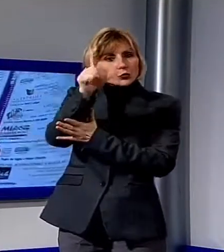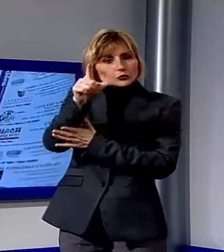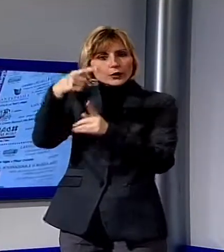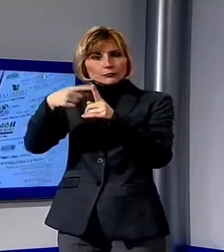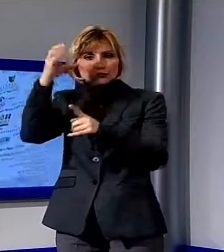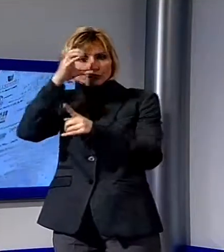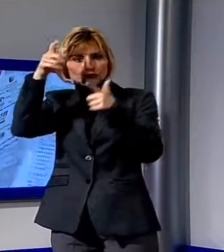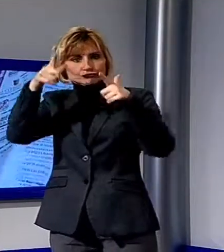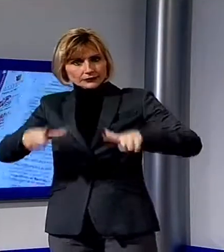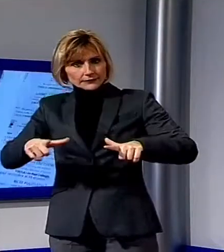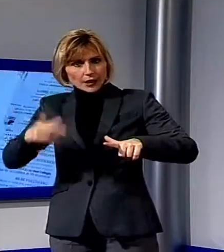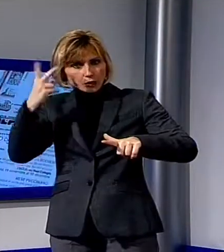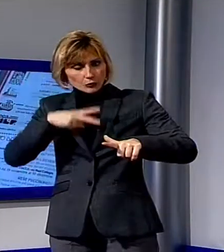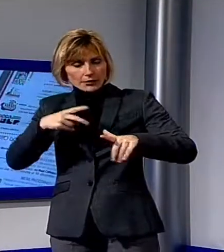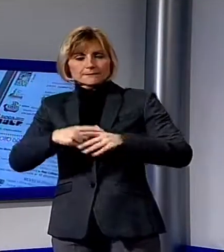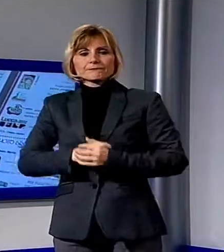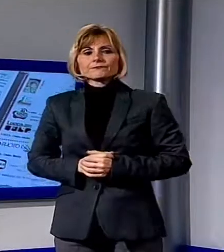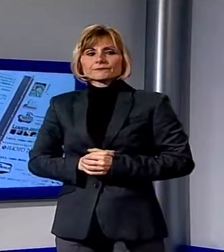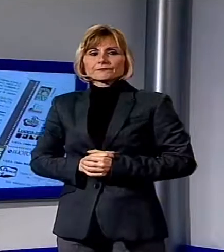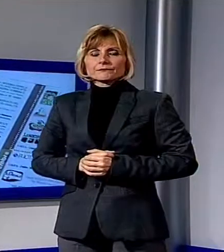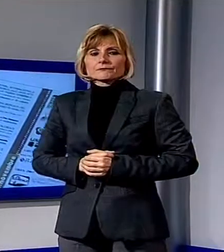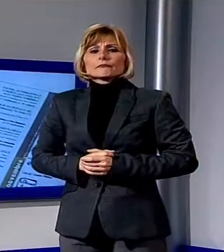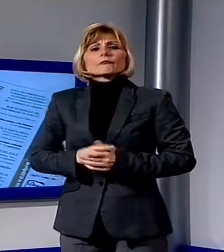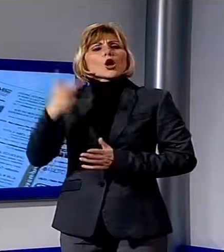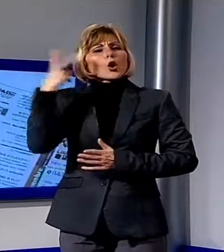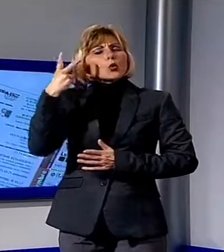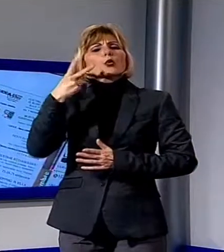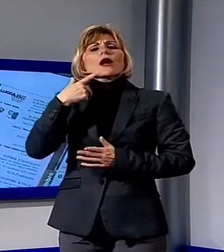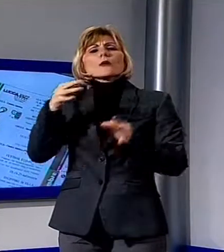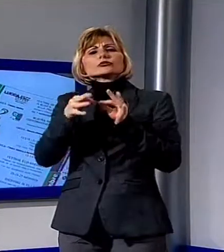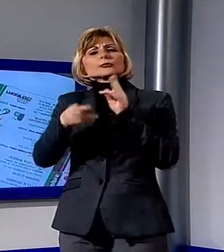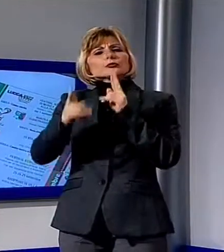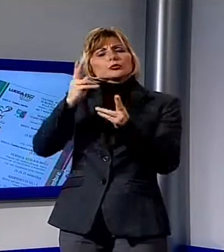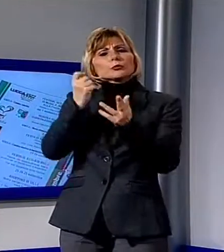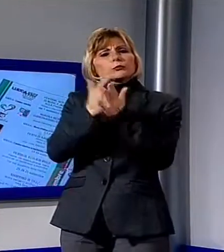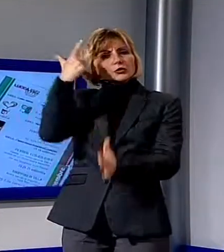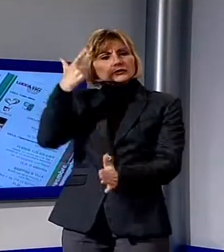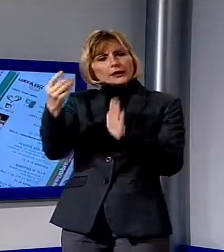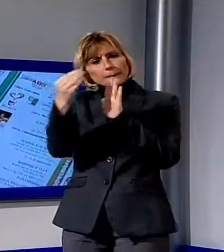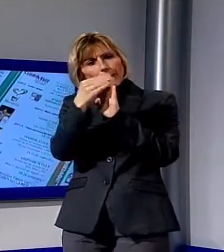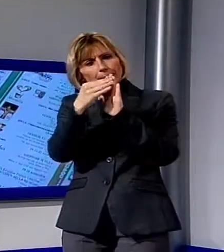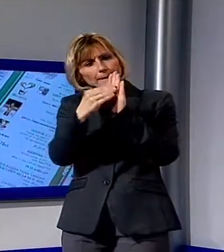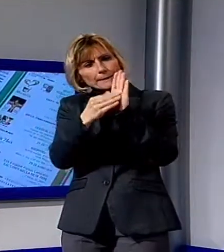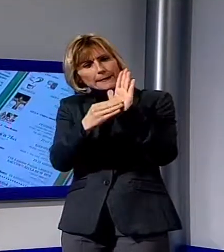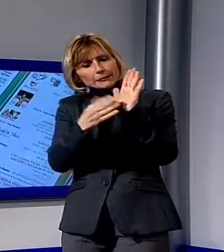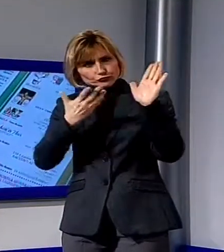Anche per il nuovo anno il Comune ha riunito tutti gli appuntamenti più importanti che si svolgeranno nel nostro territorio in un